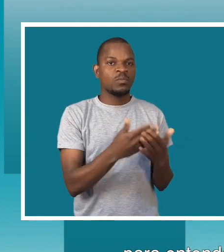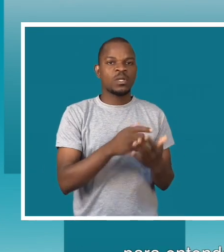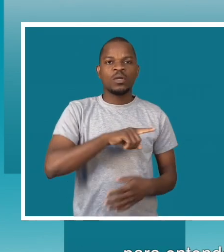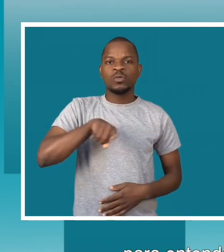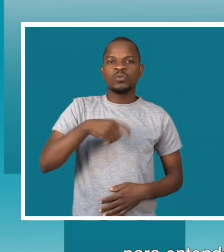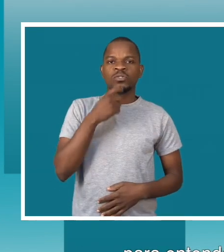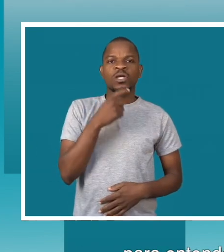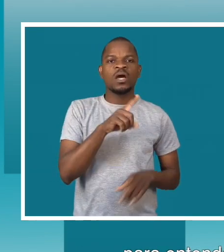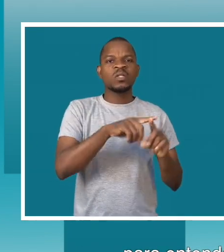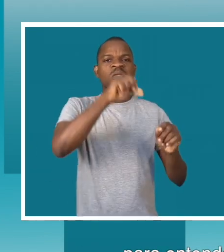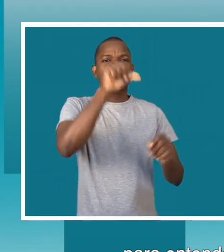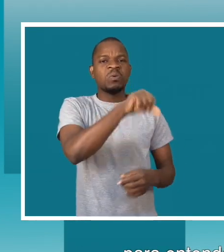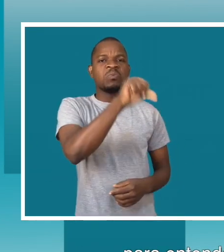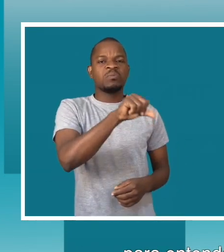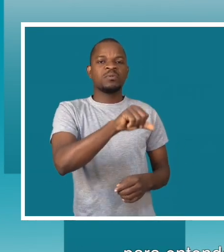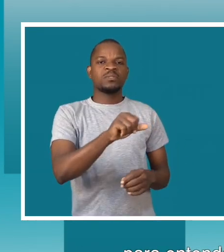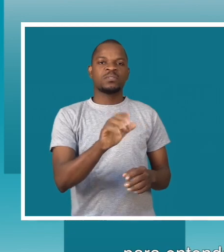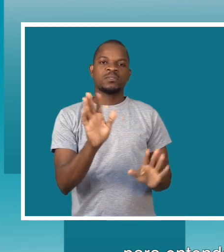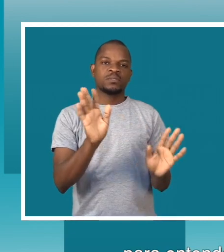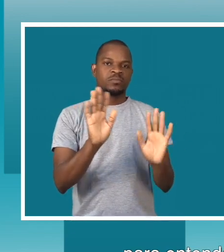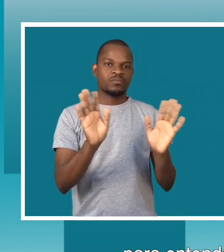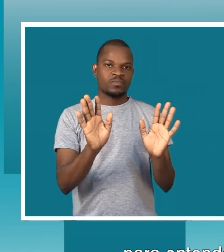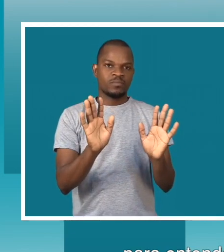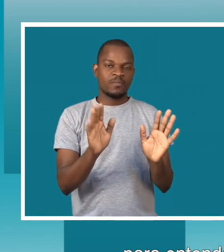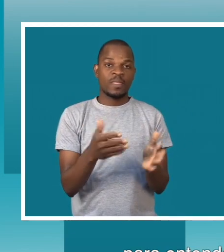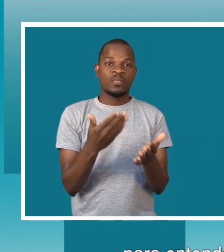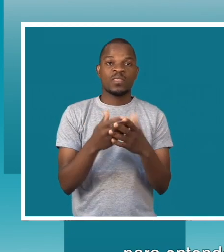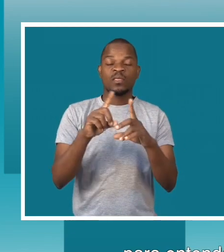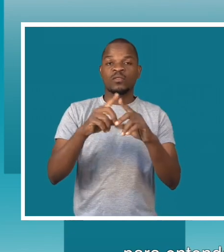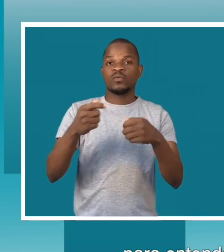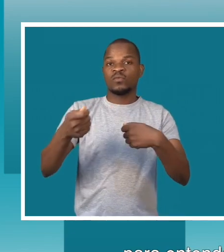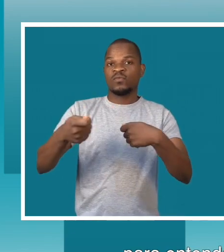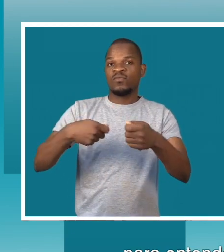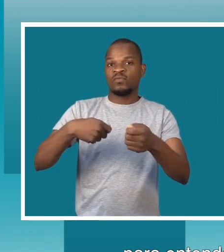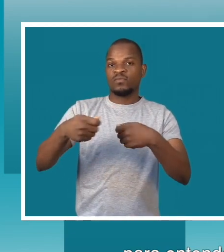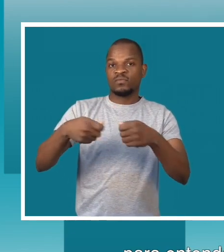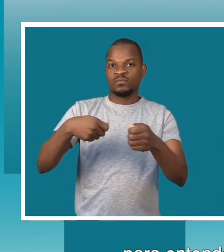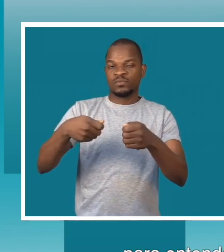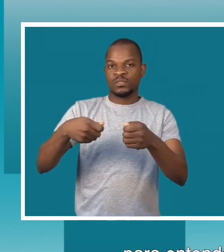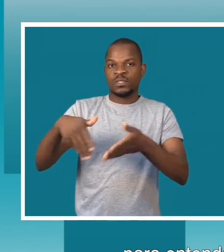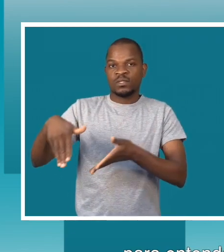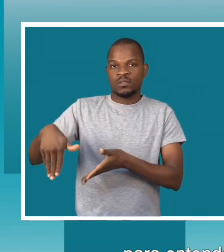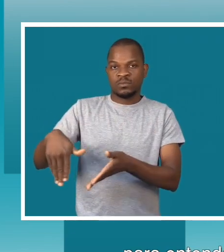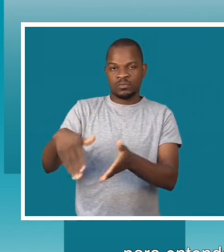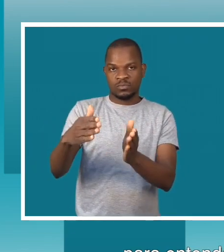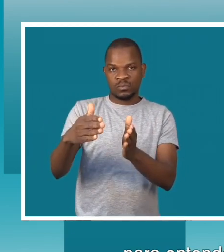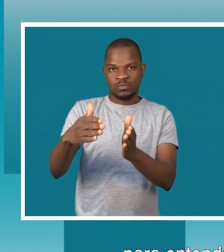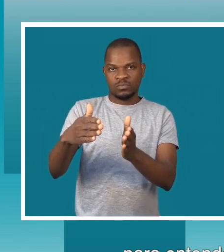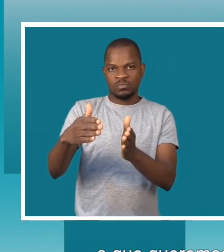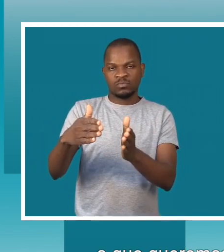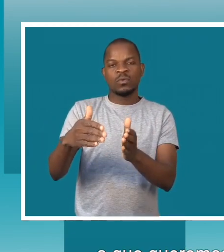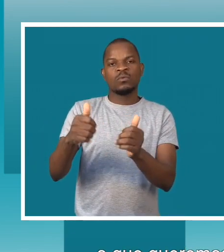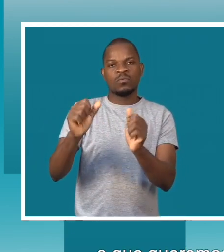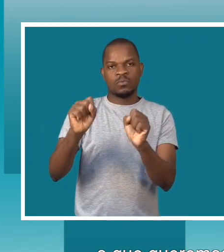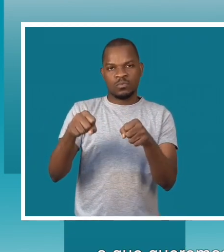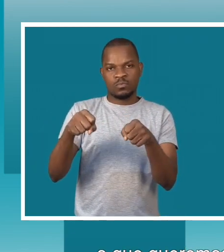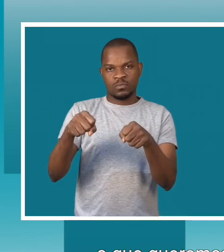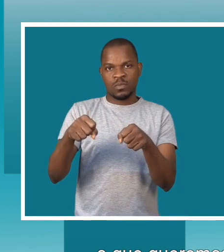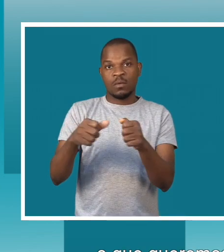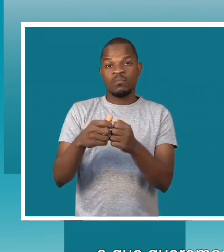nós não estamos contra a prática, o exercício da atividade comercial de venda. que nós queremos é, estando